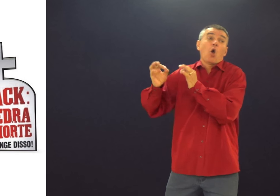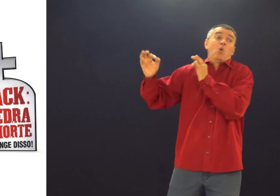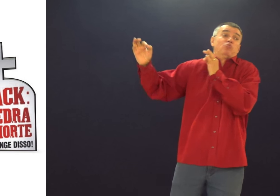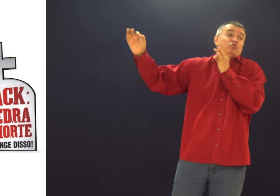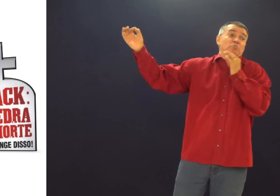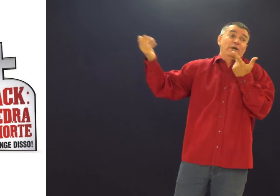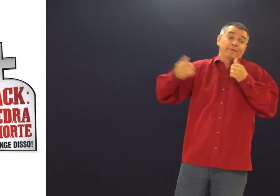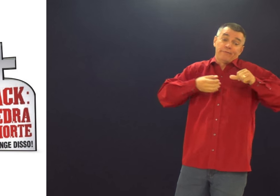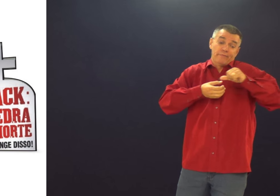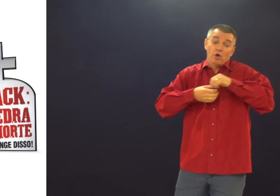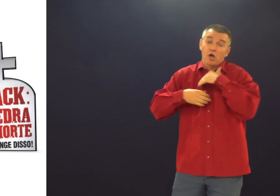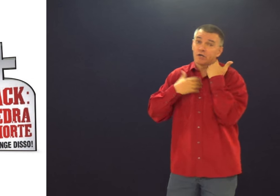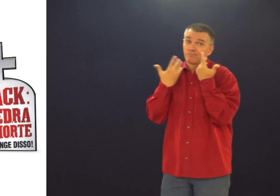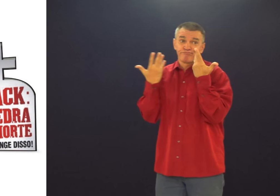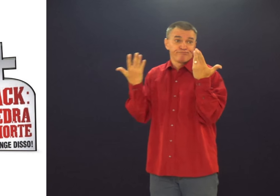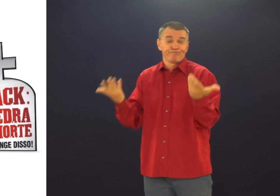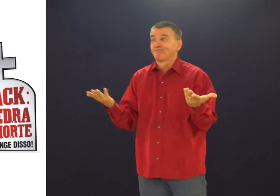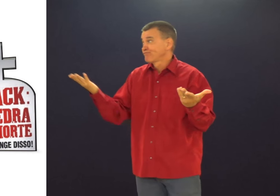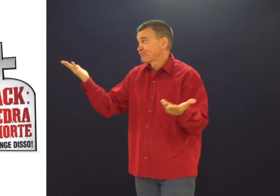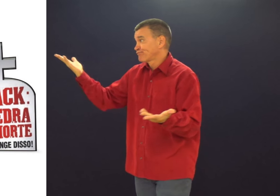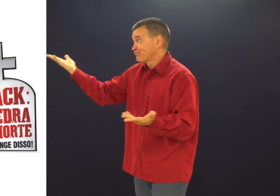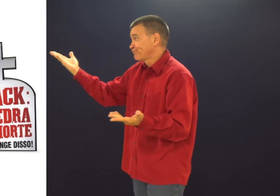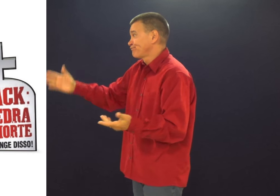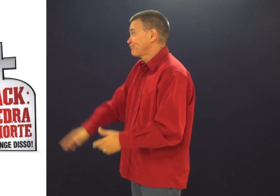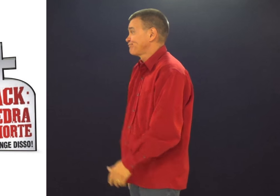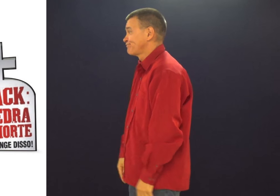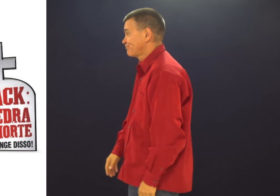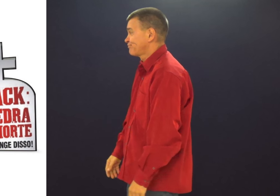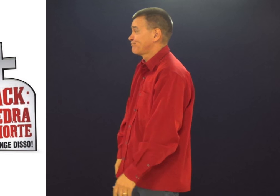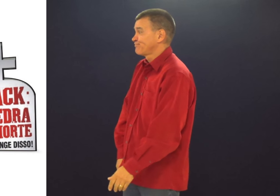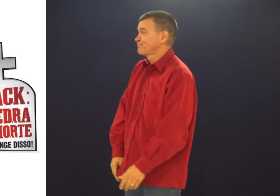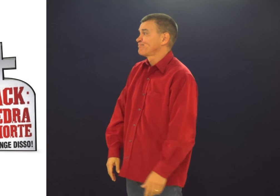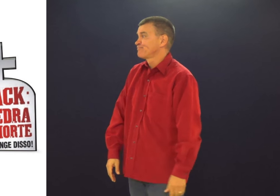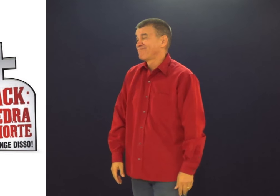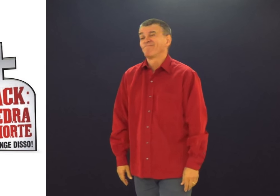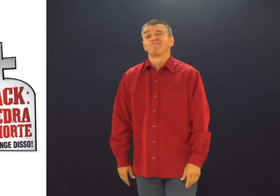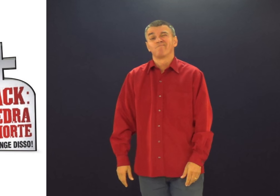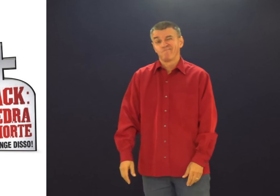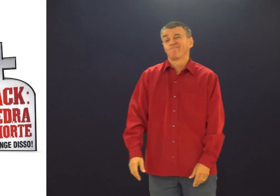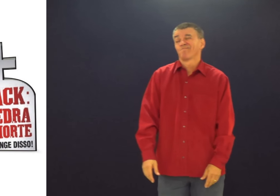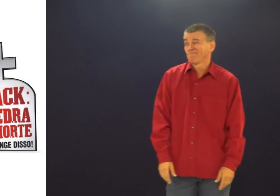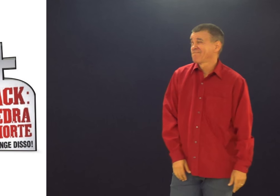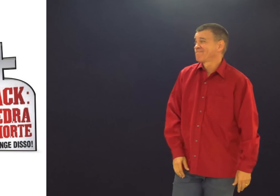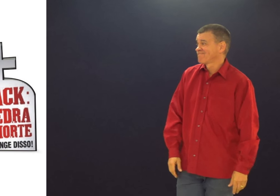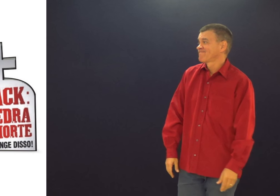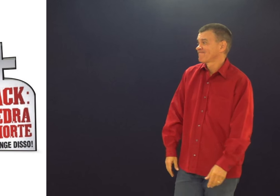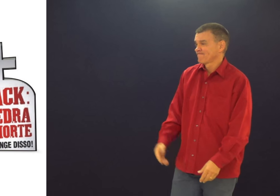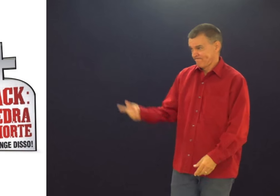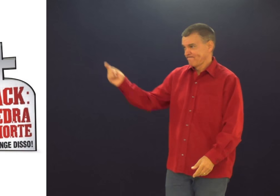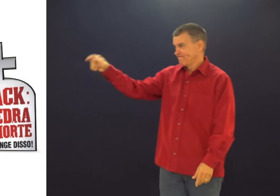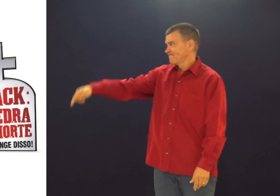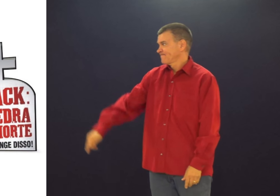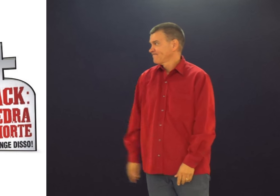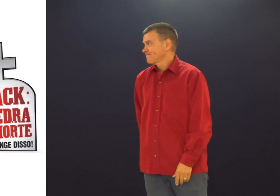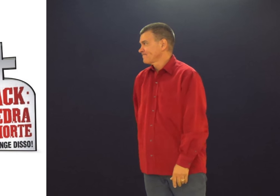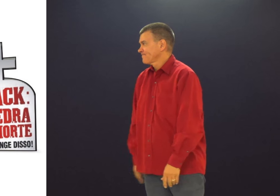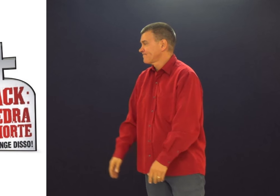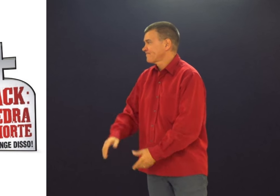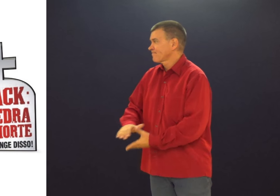A pessoa que começa a se autodestruir, fica cada vez bem mais